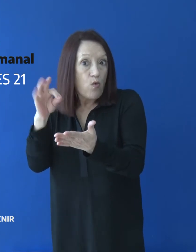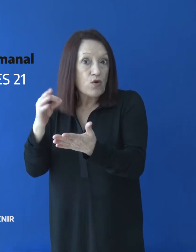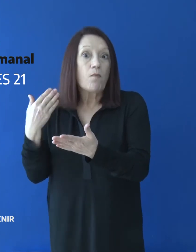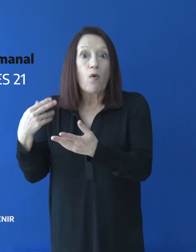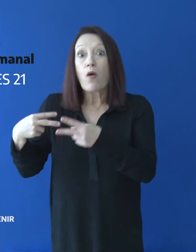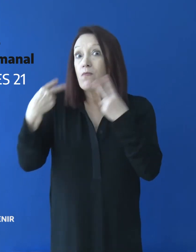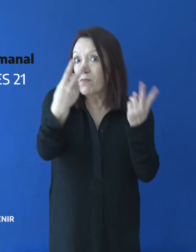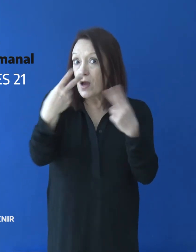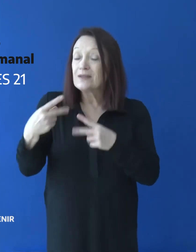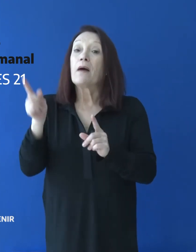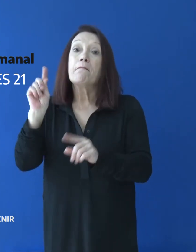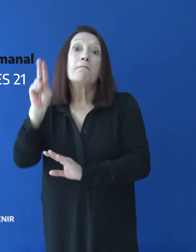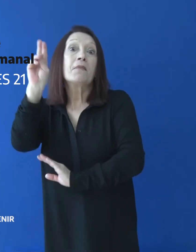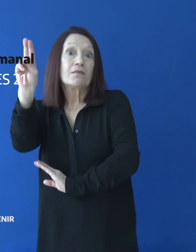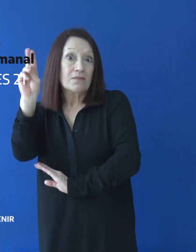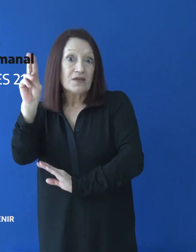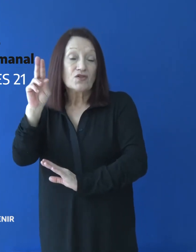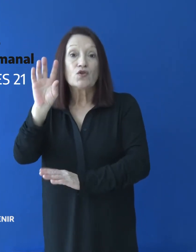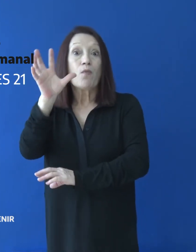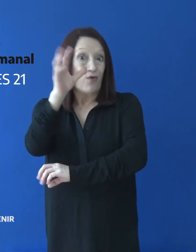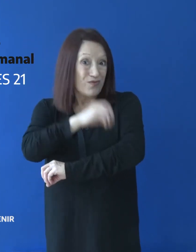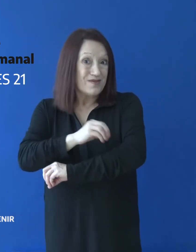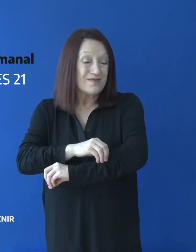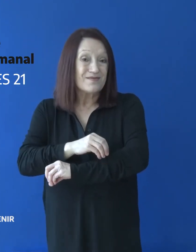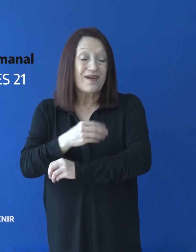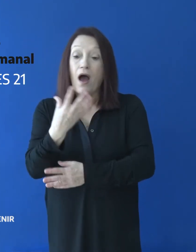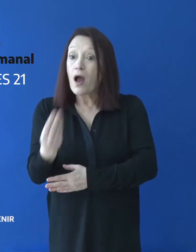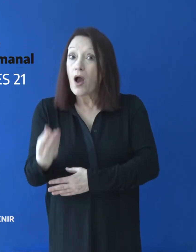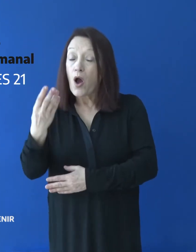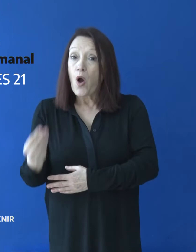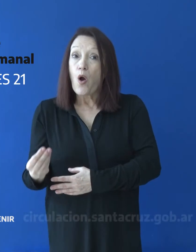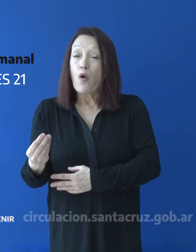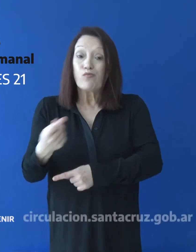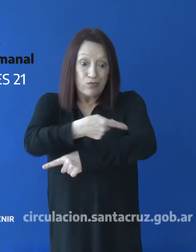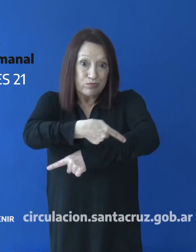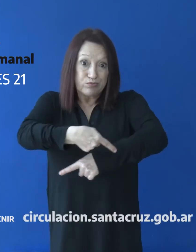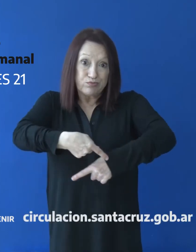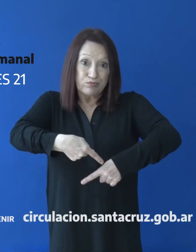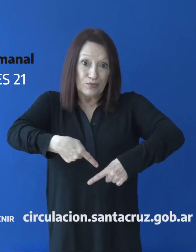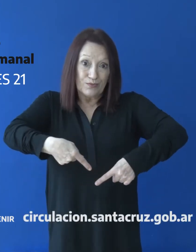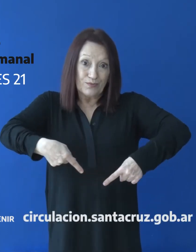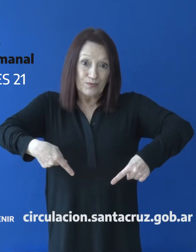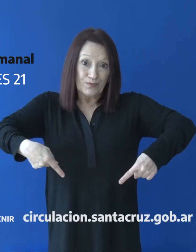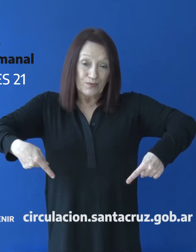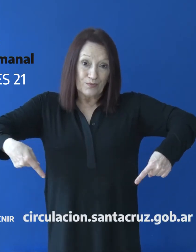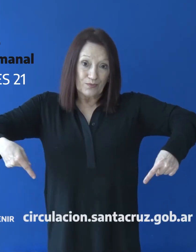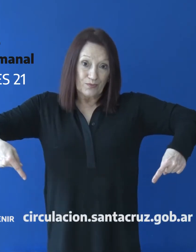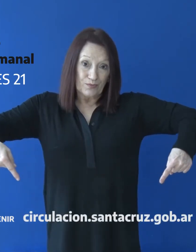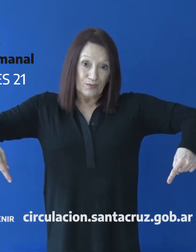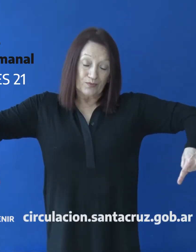nacional y permiso provincial emitido en la página oficial circulacion.santacruz.gob